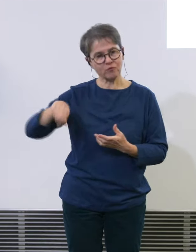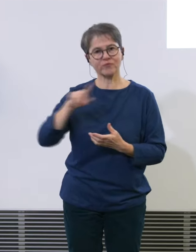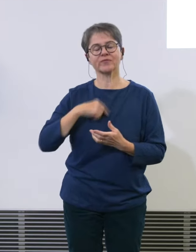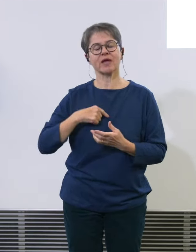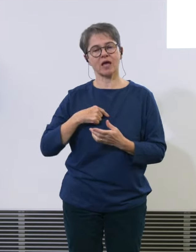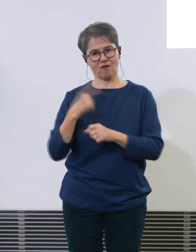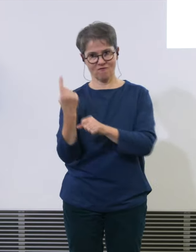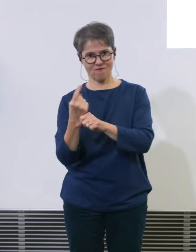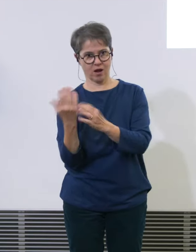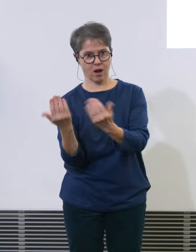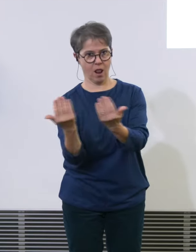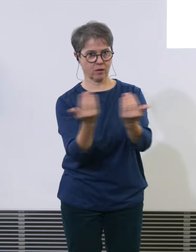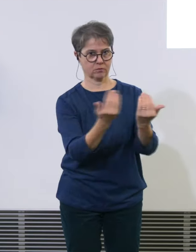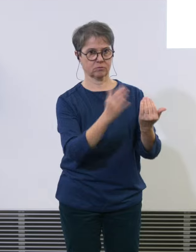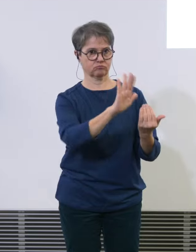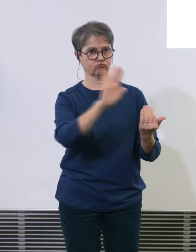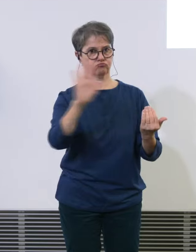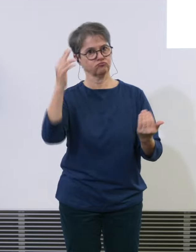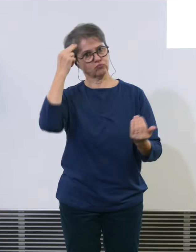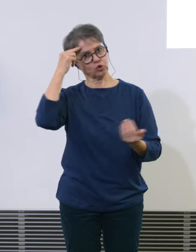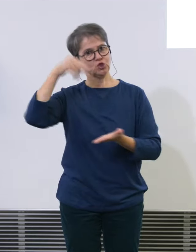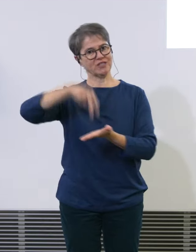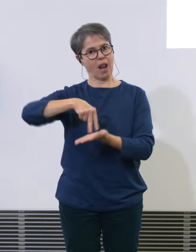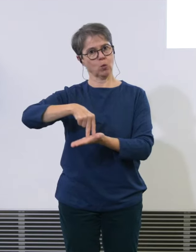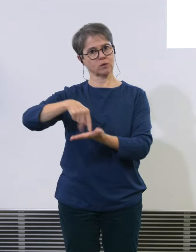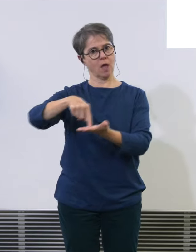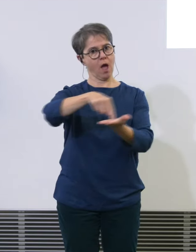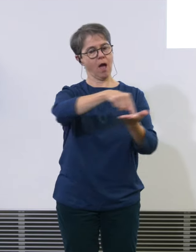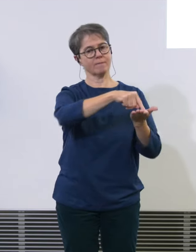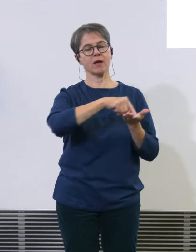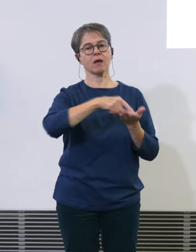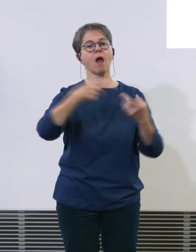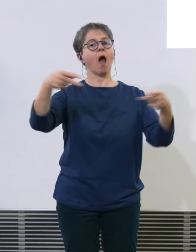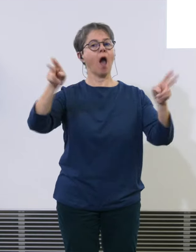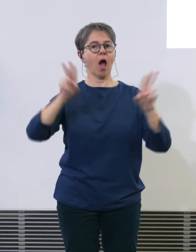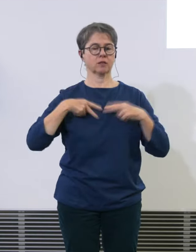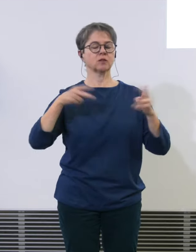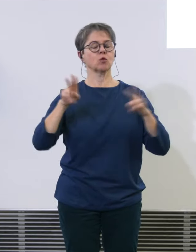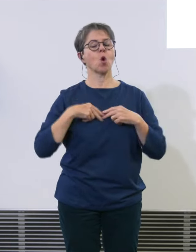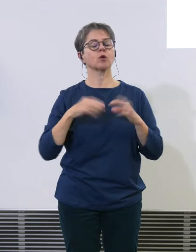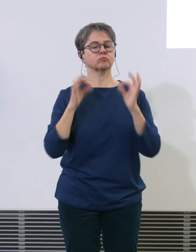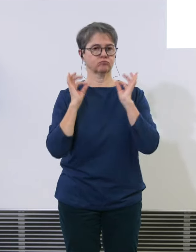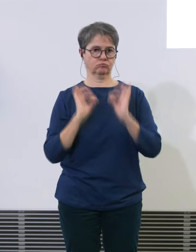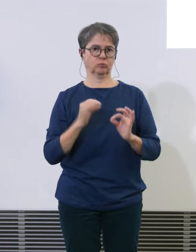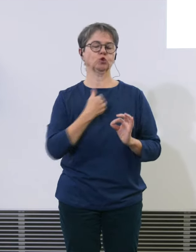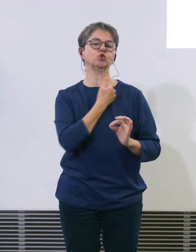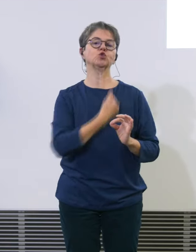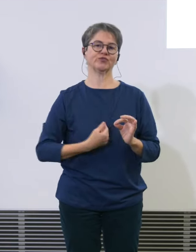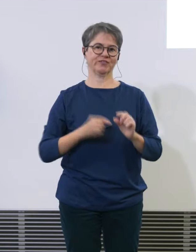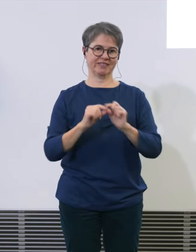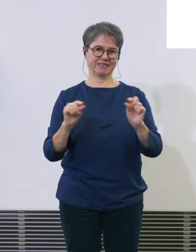wie das immer so ist, zu allen. Und die haben zufriedenstellend beantwortet worden. Zum Beispiel, das sind Fälle, wie